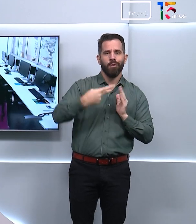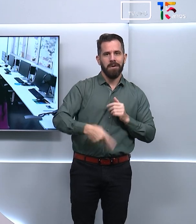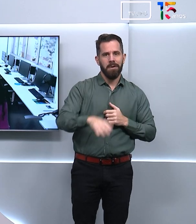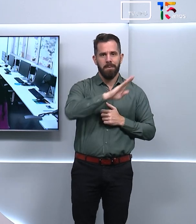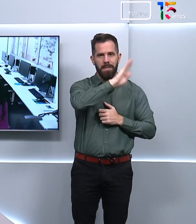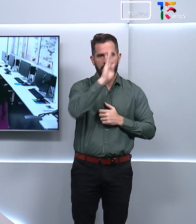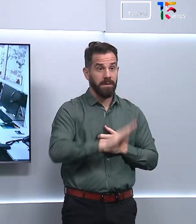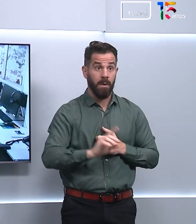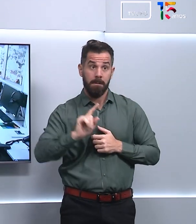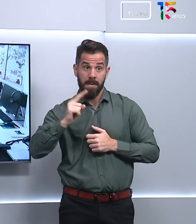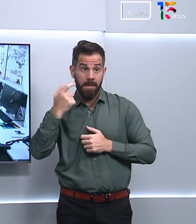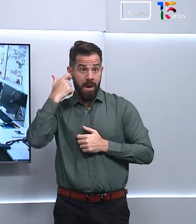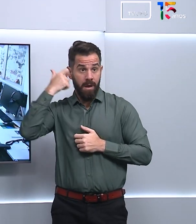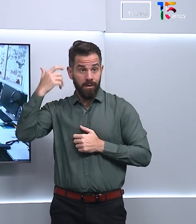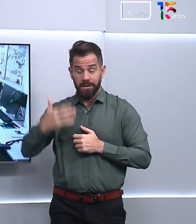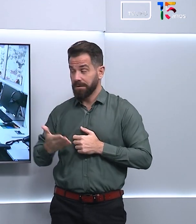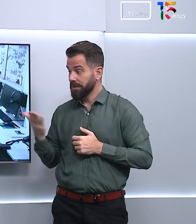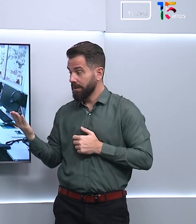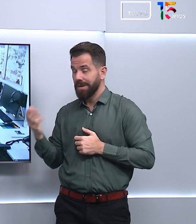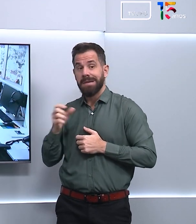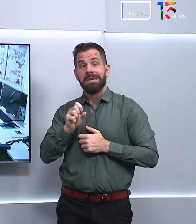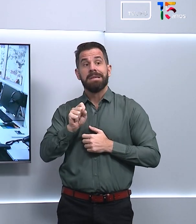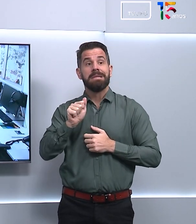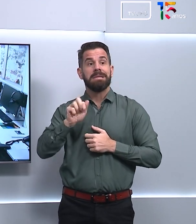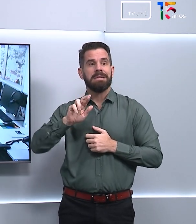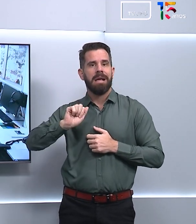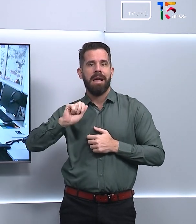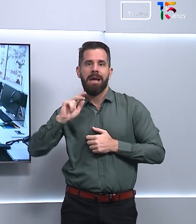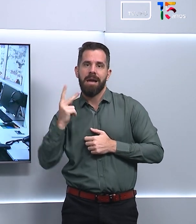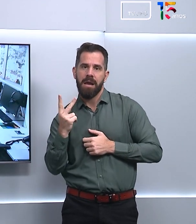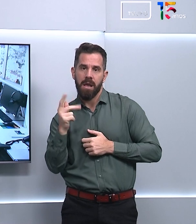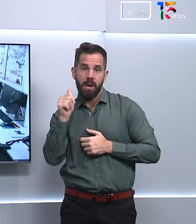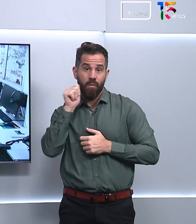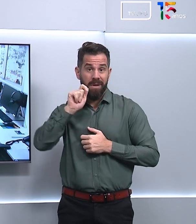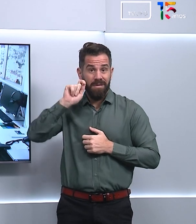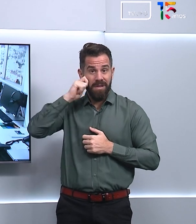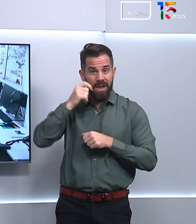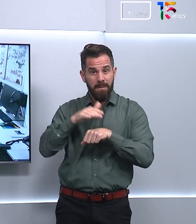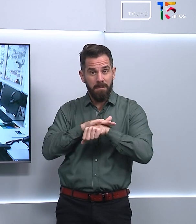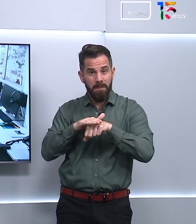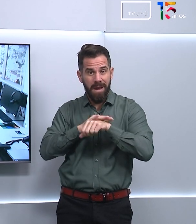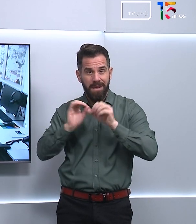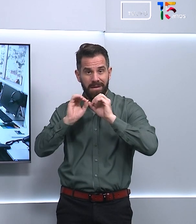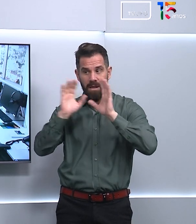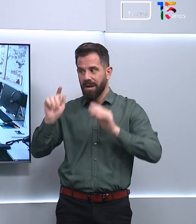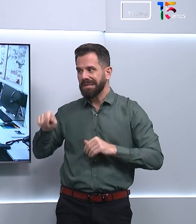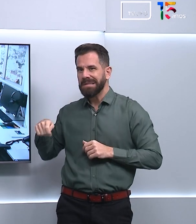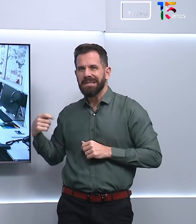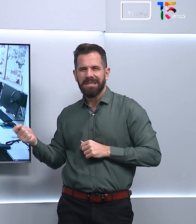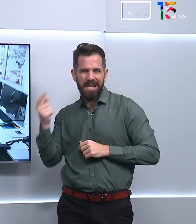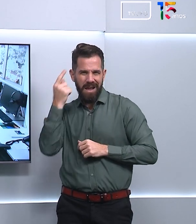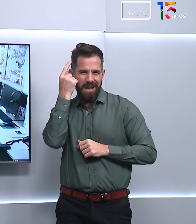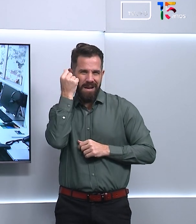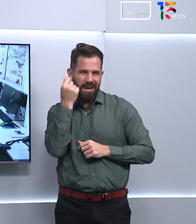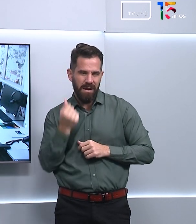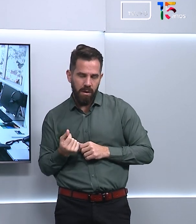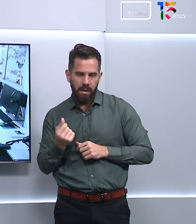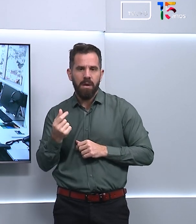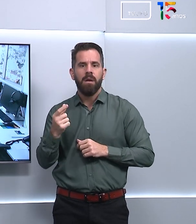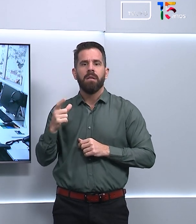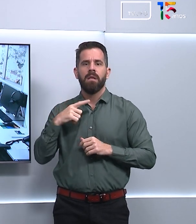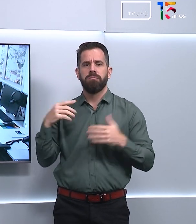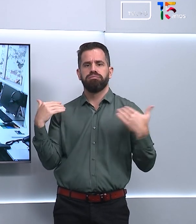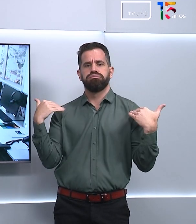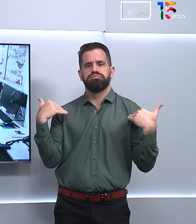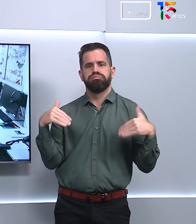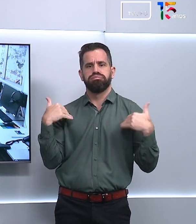Eu me chamo Sara Borges, sou mulher negra de pele clara, meus cabelos cacheados na altura dos ombros, os meus olhos são